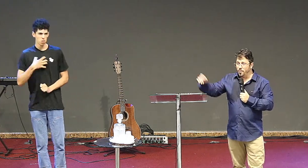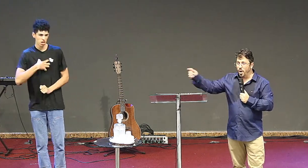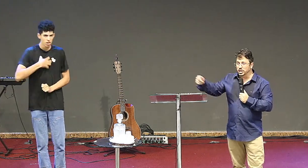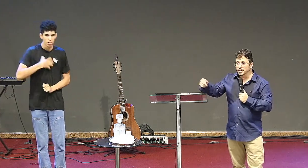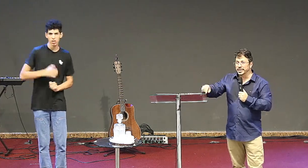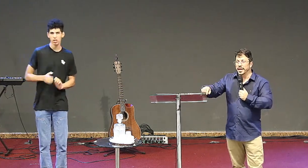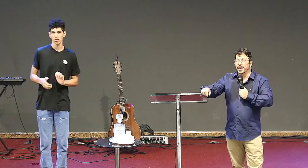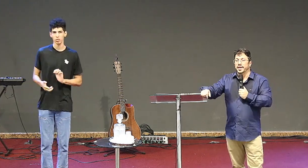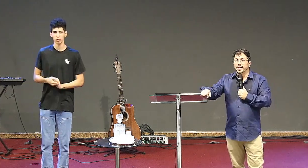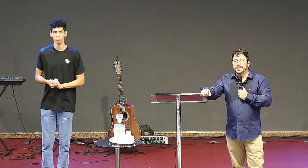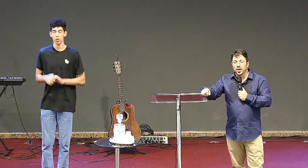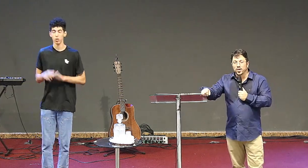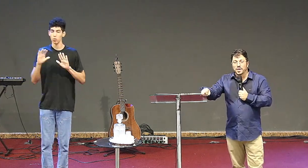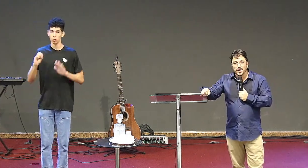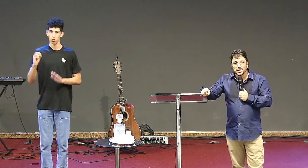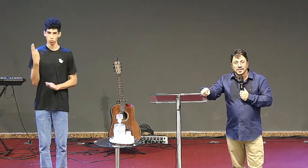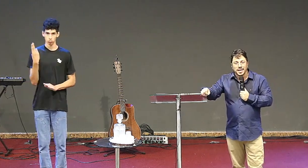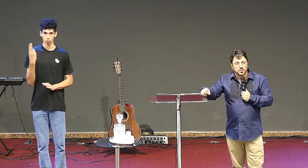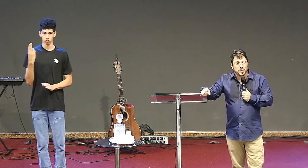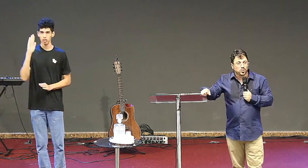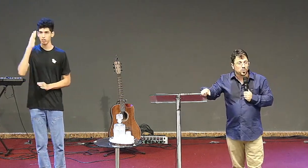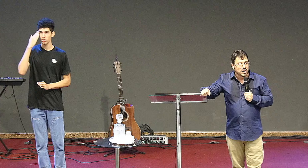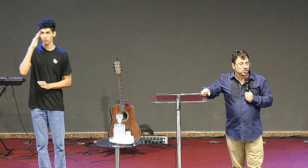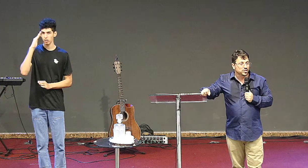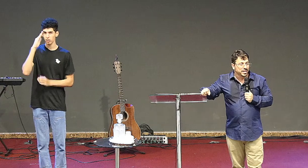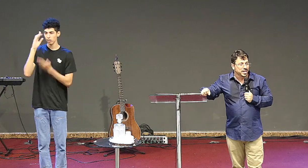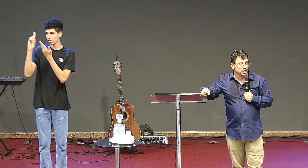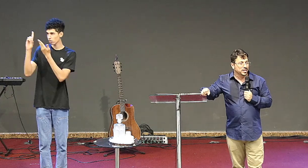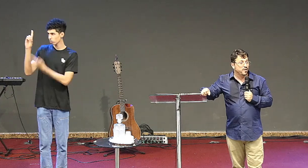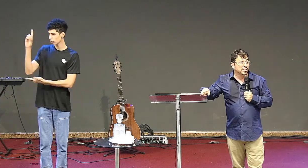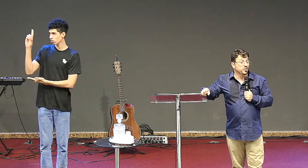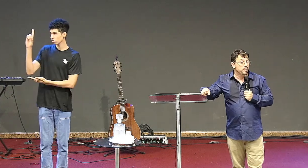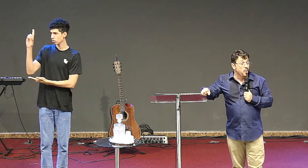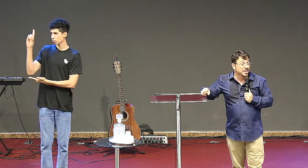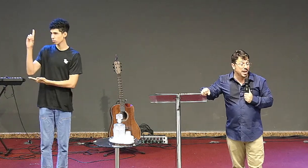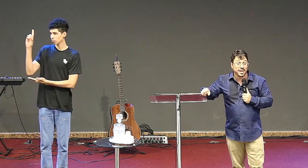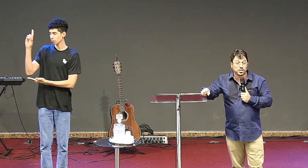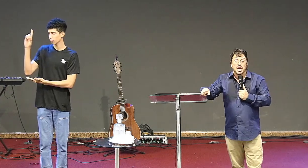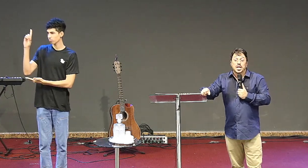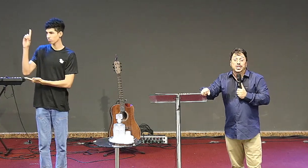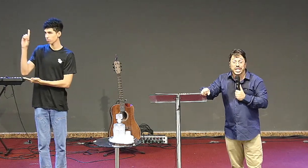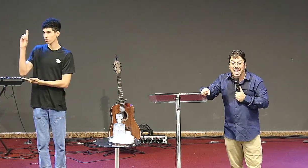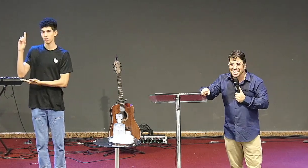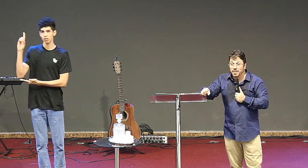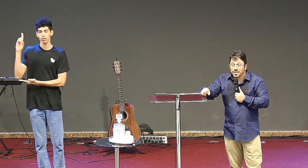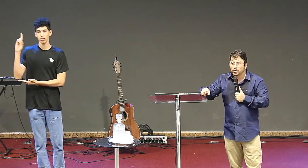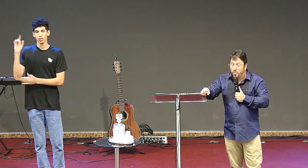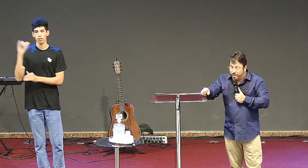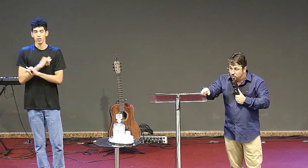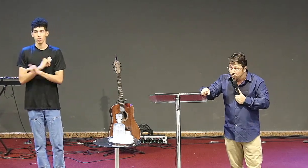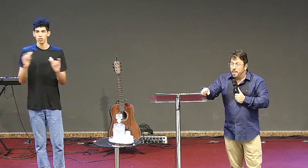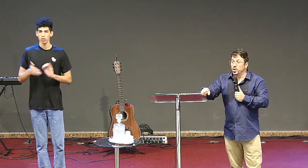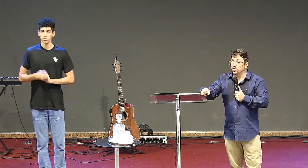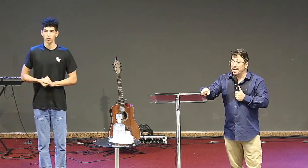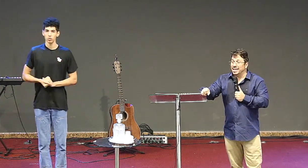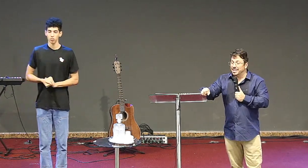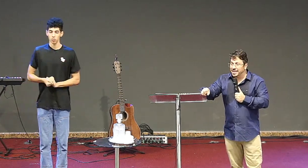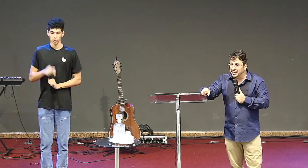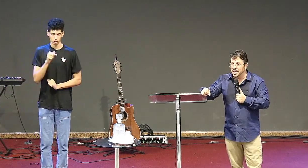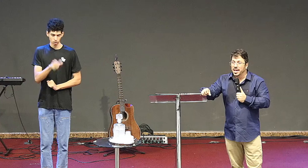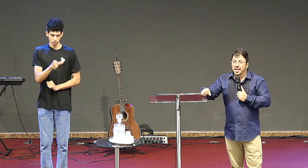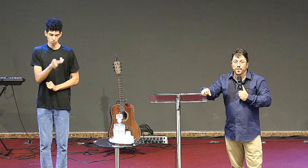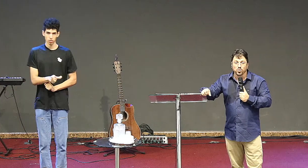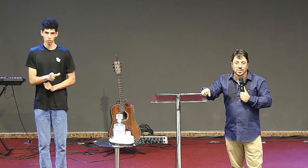ou pode entender Deus está falando a respeito do anjo da igreja e está falando publicamente diretamente comigo para eu tomar